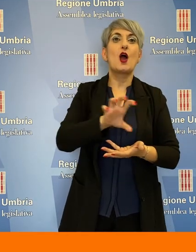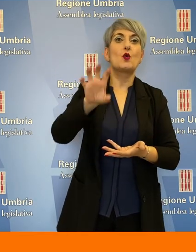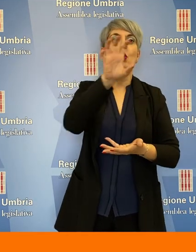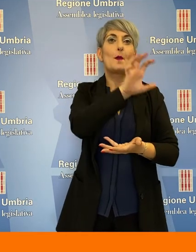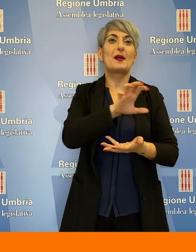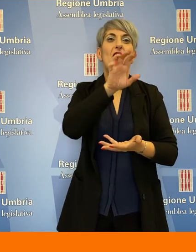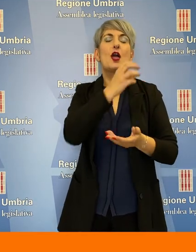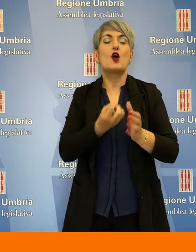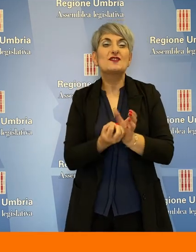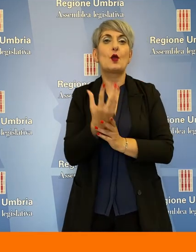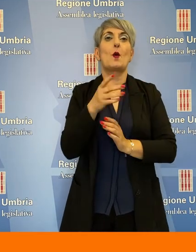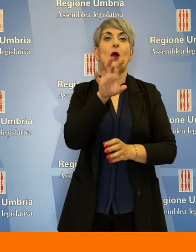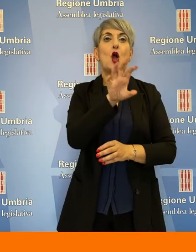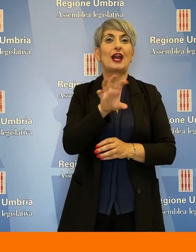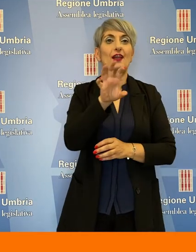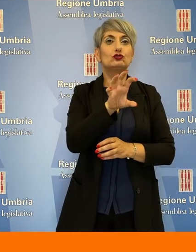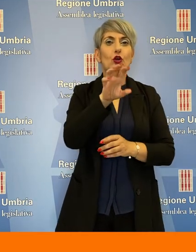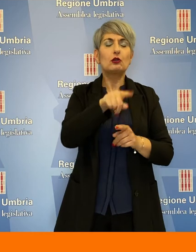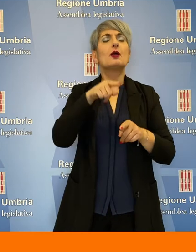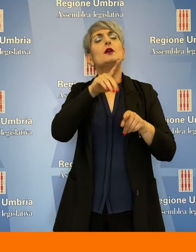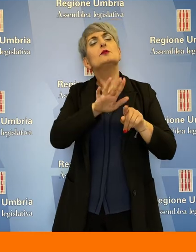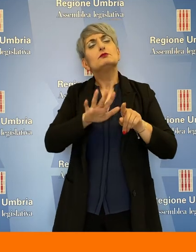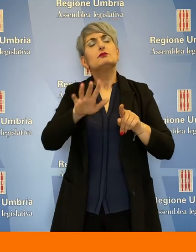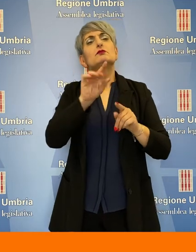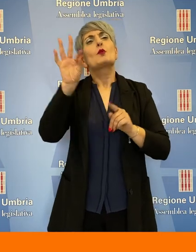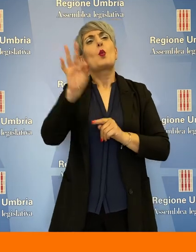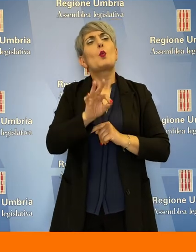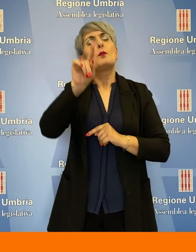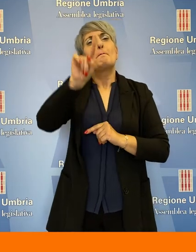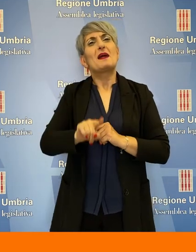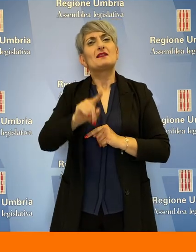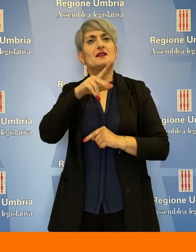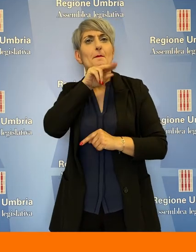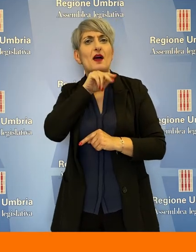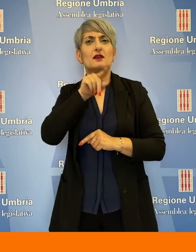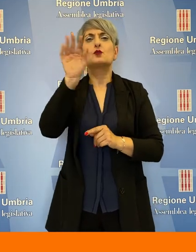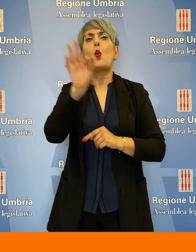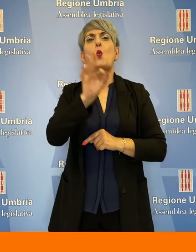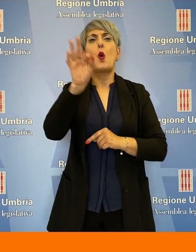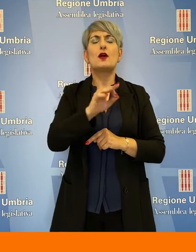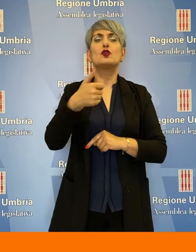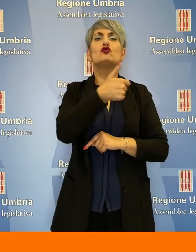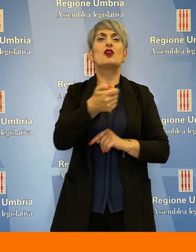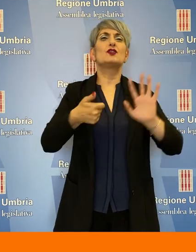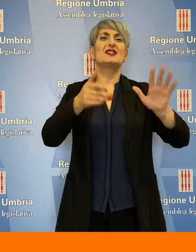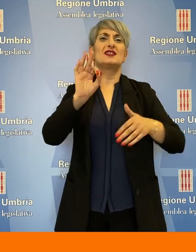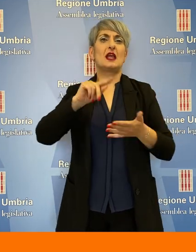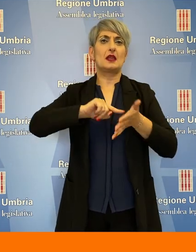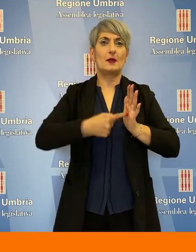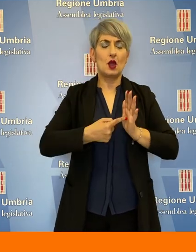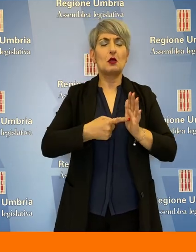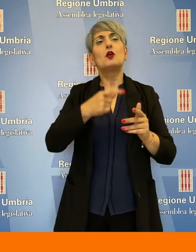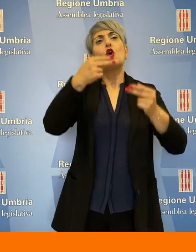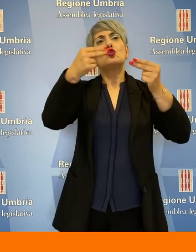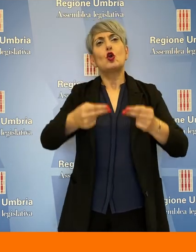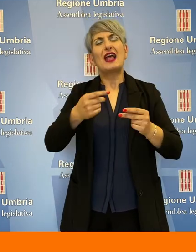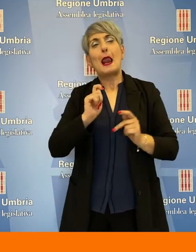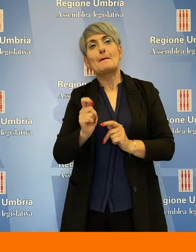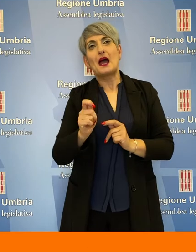europeo per lo sviluppo regionale, la quota di impegni a marzo è di 160 milioni, con un totale in pagamento di